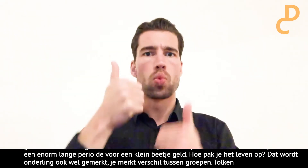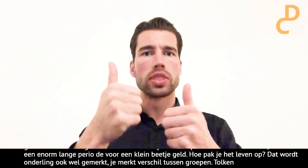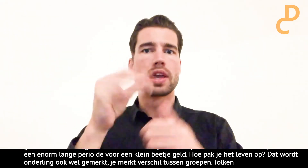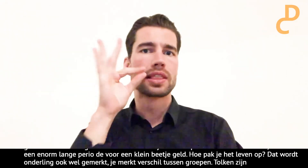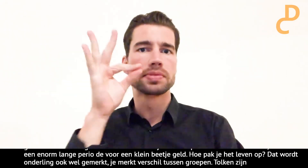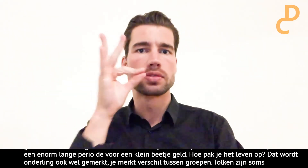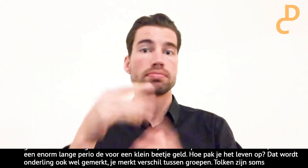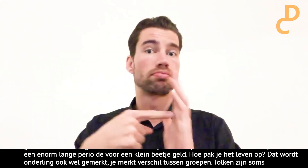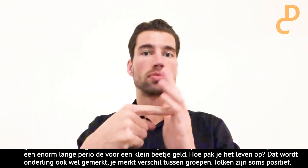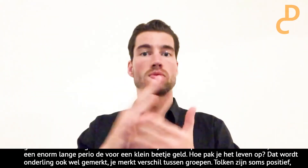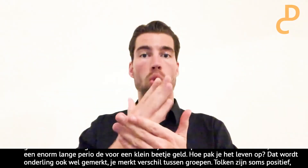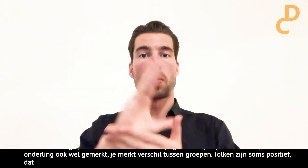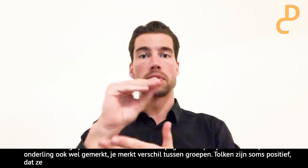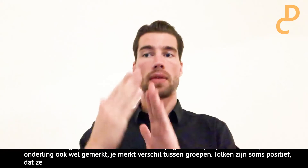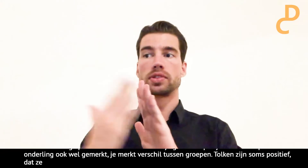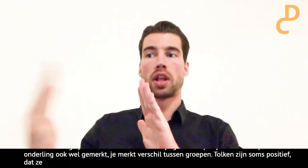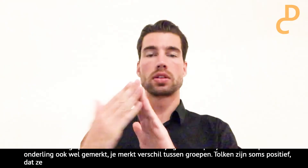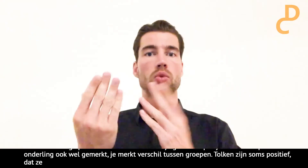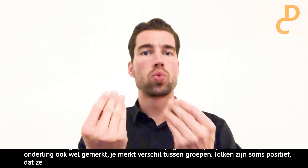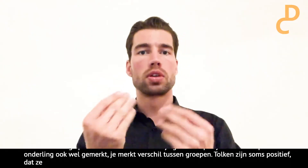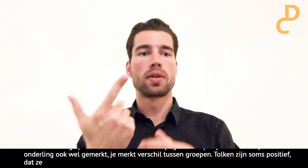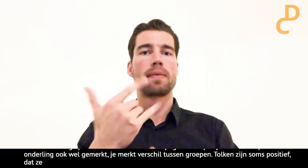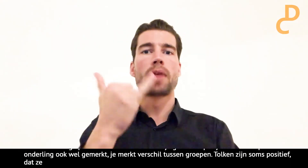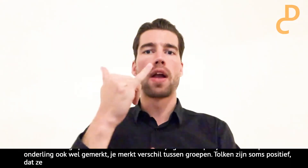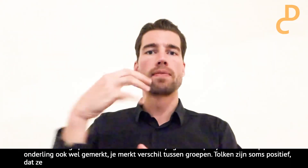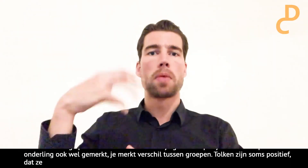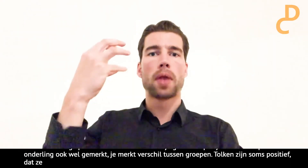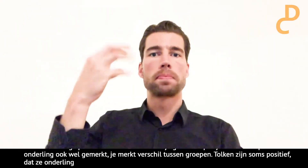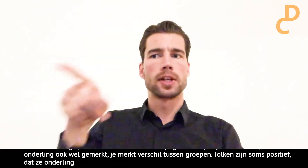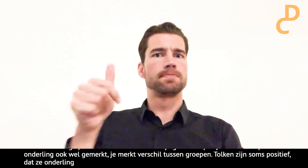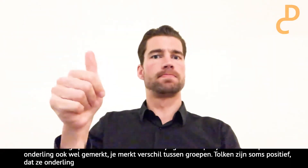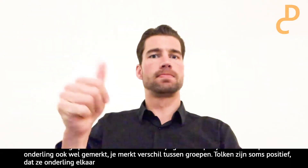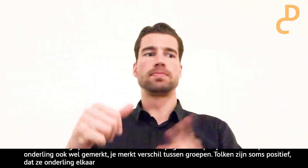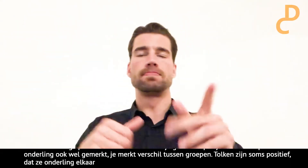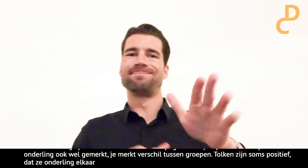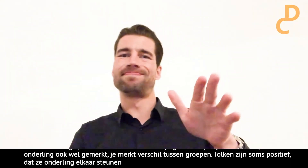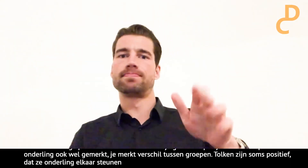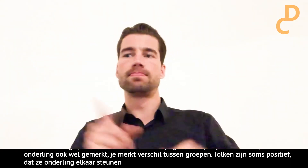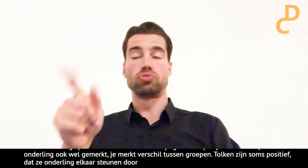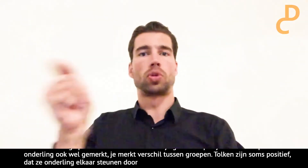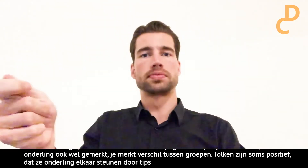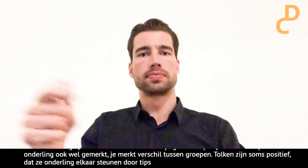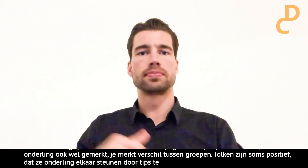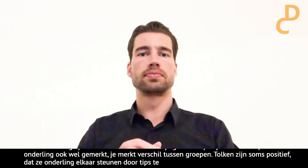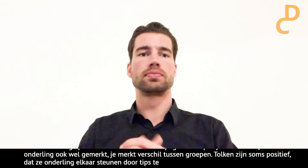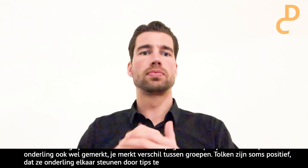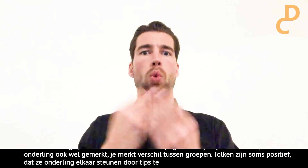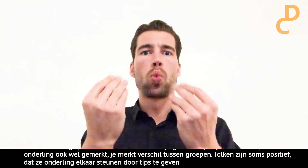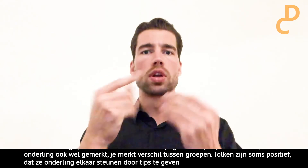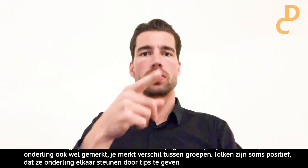kunnen stonen. En ze krijgen veel tips, ze geven veel tips. Bijvoorbeeld over tolken op afstand, hoe je dat kan aanpakken. Wat een goede webcam is, welke goed is, welke